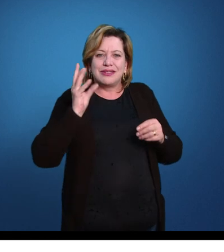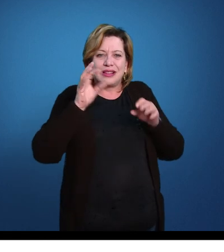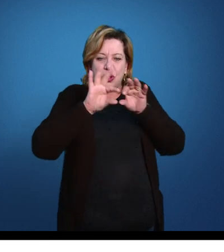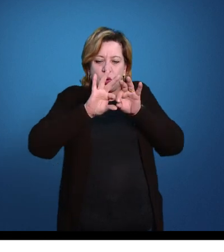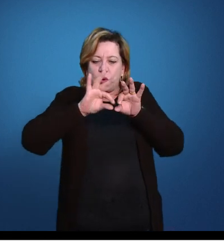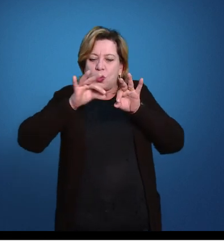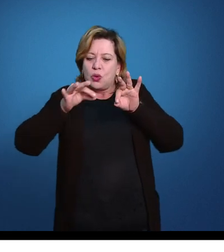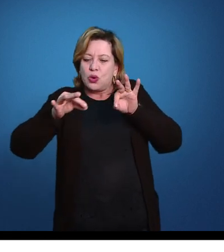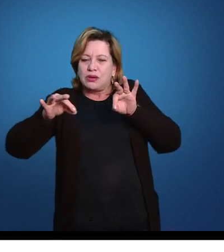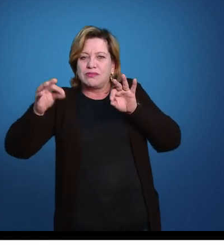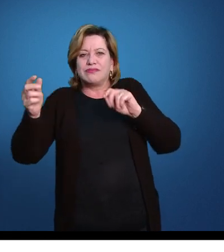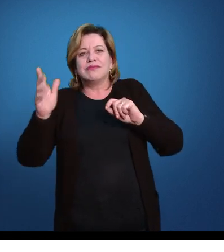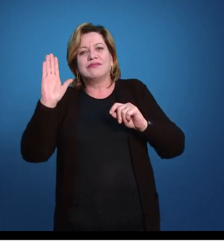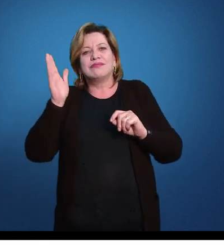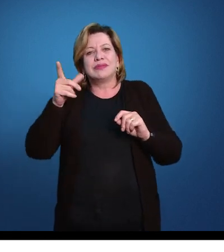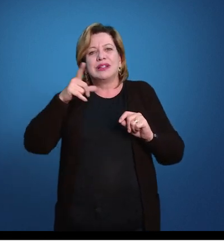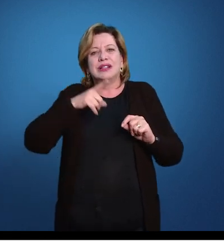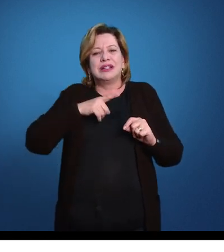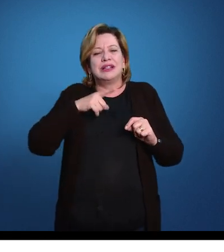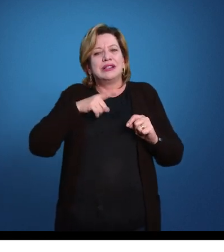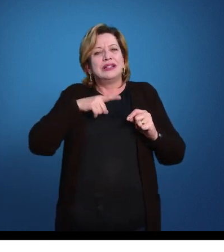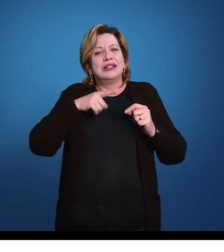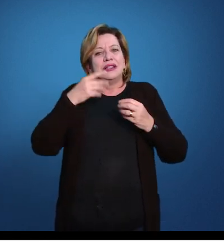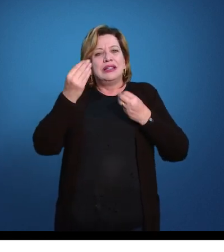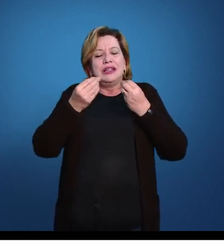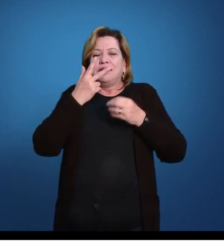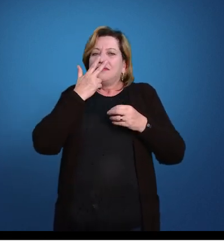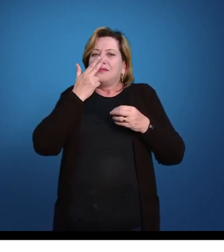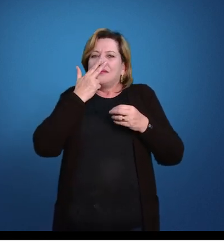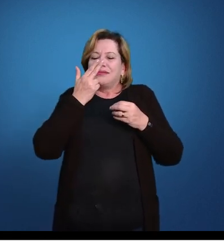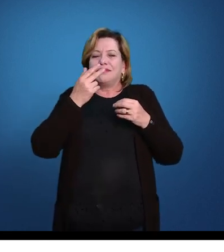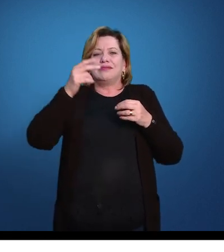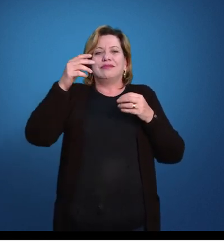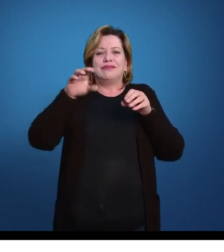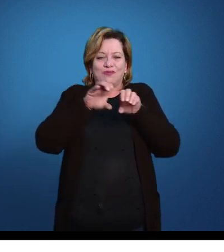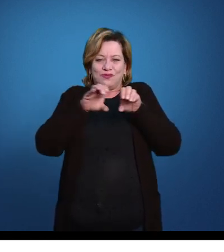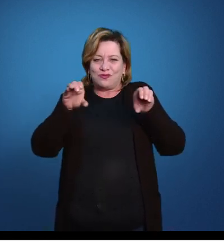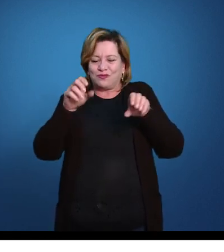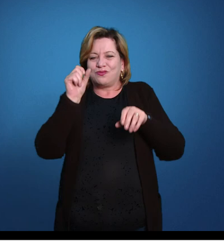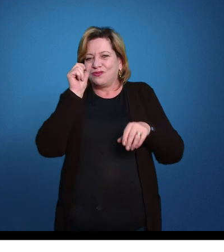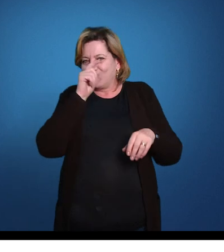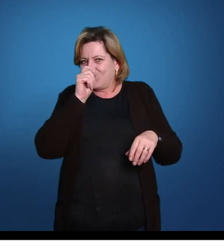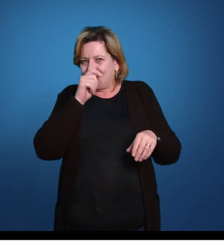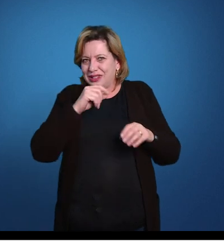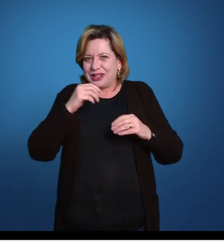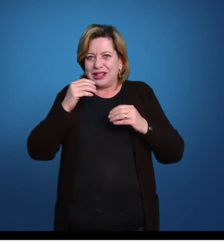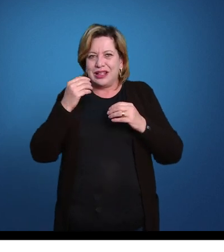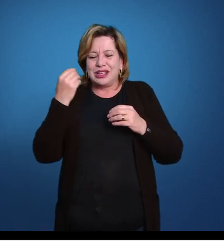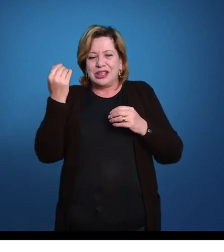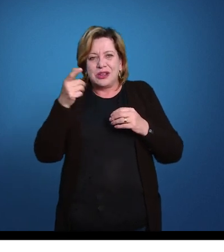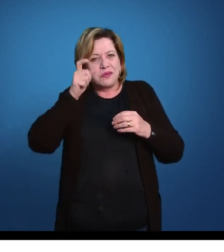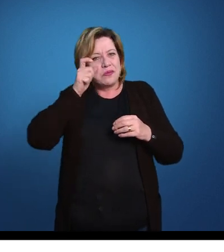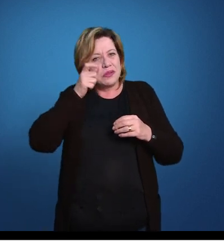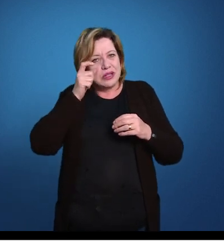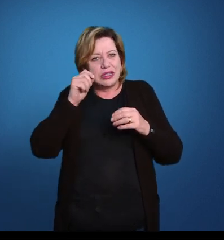estamos aqui numa forma do pepino do mar. O interessante é que os esqueletos mais resistentes, né, de